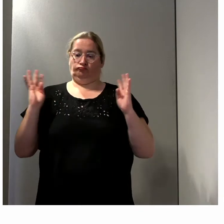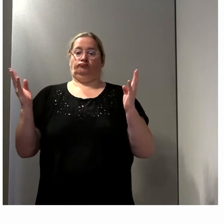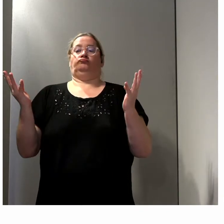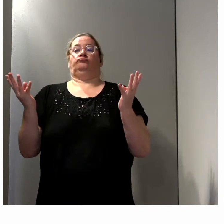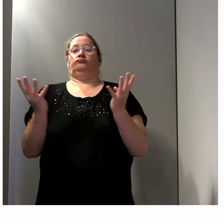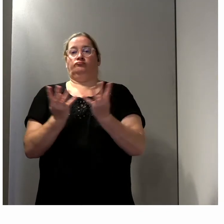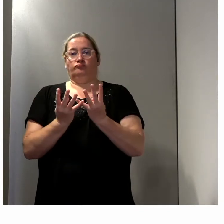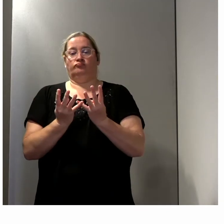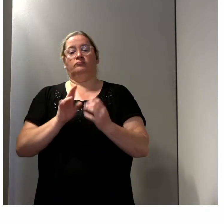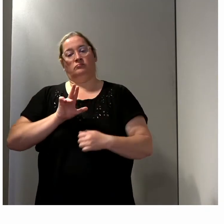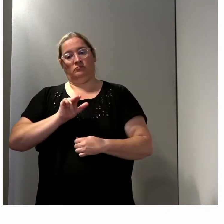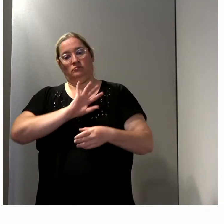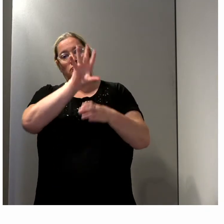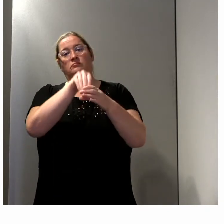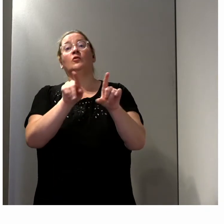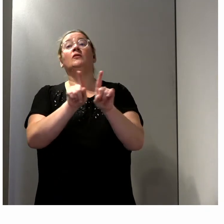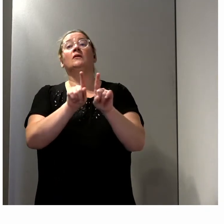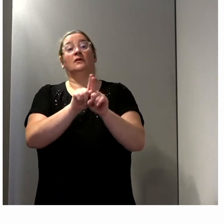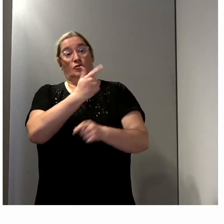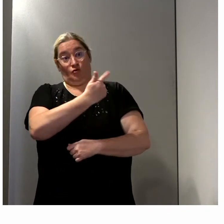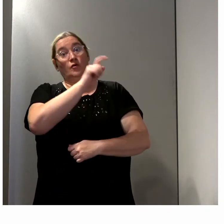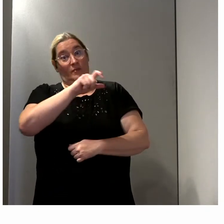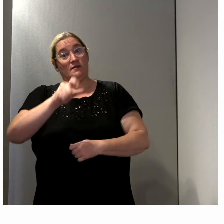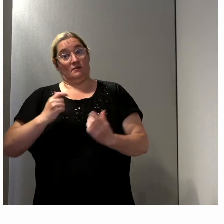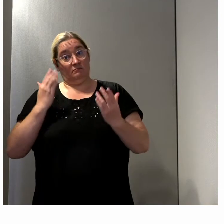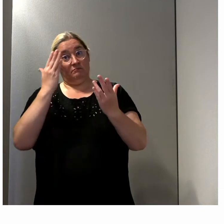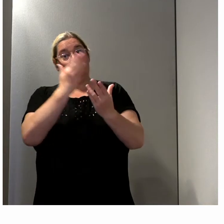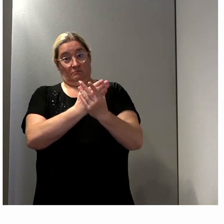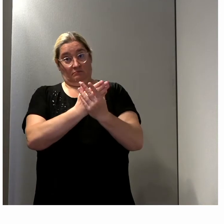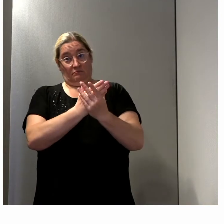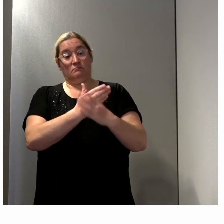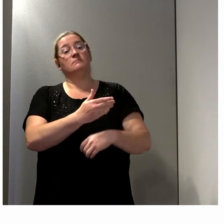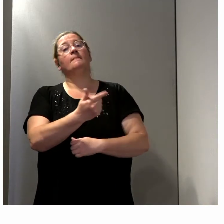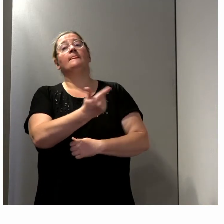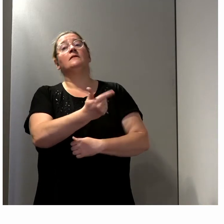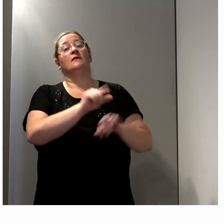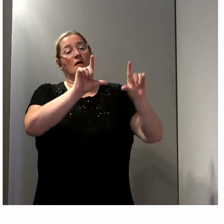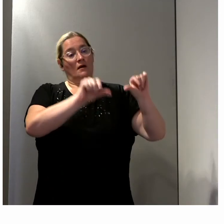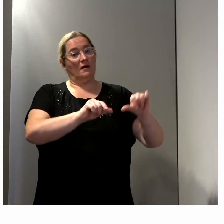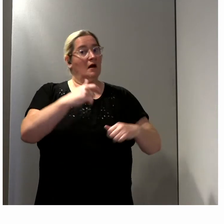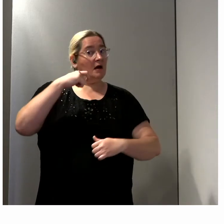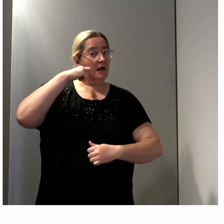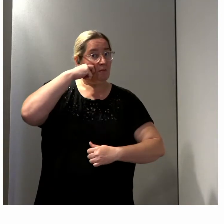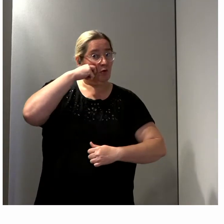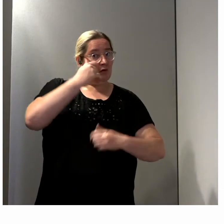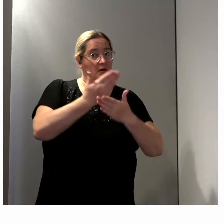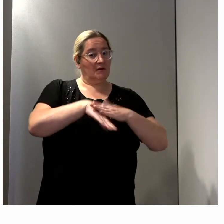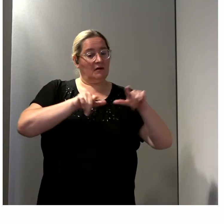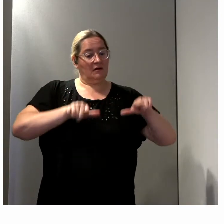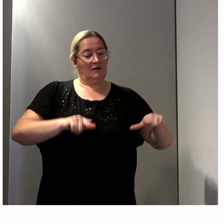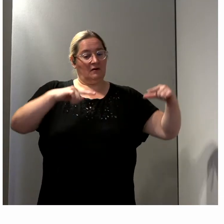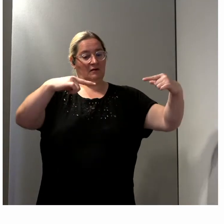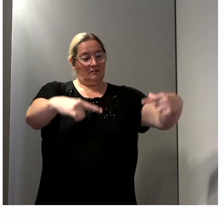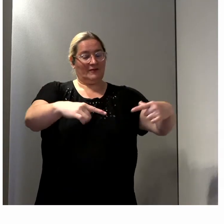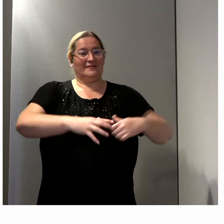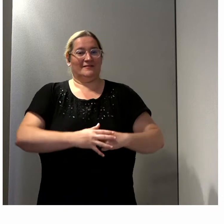nous serons accompagnés de deux intervenants qui sont en présentiel à la BNF et à